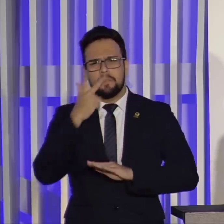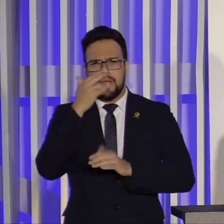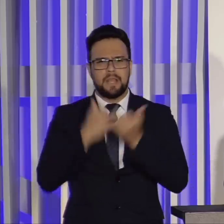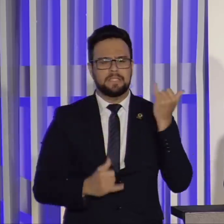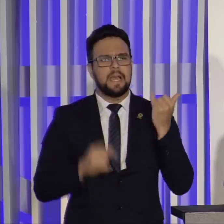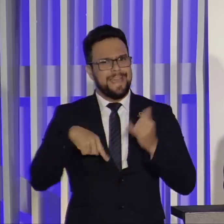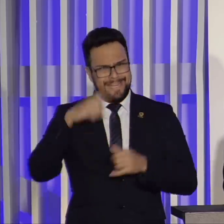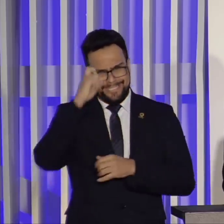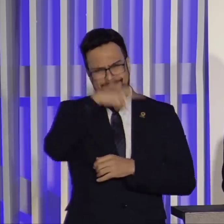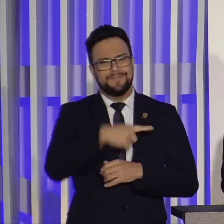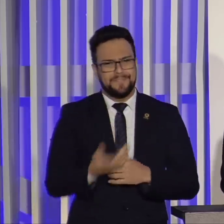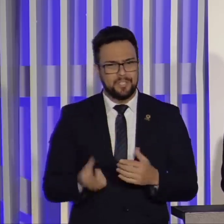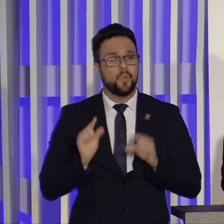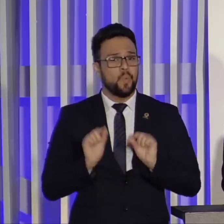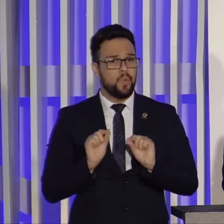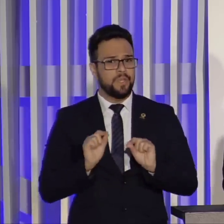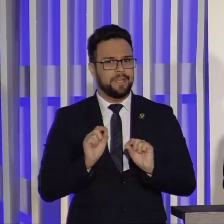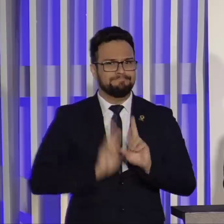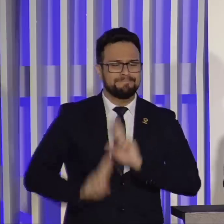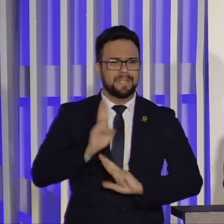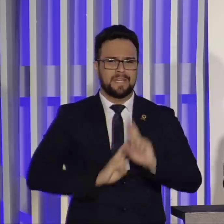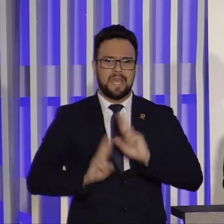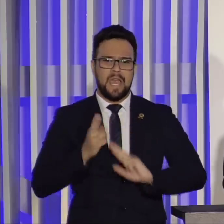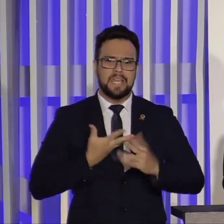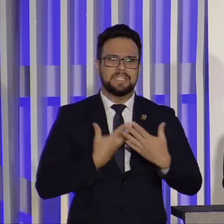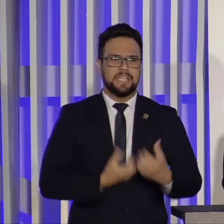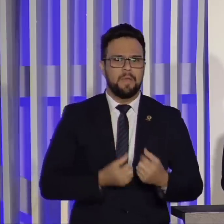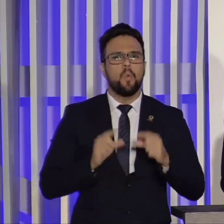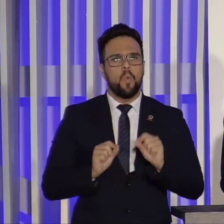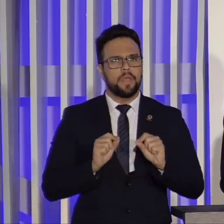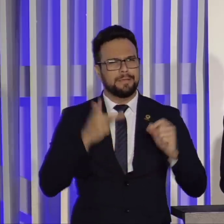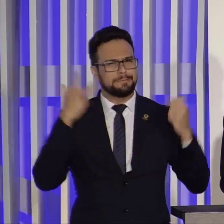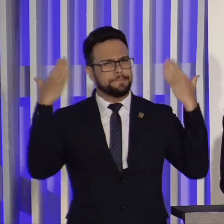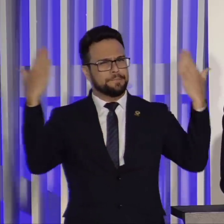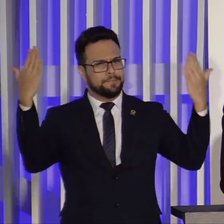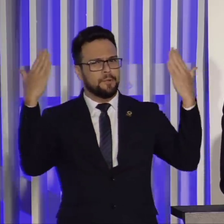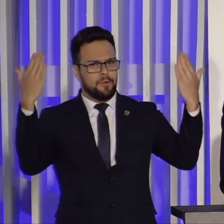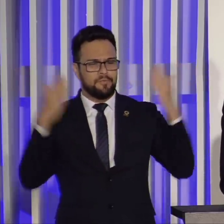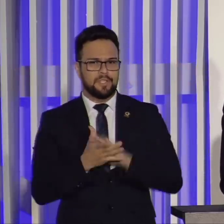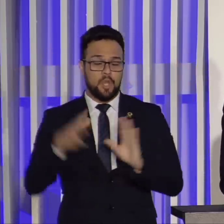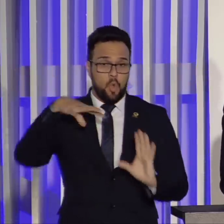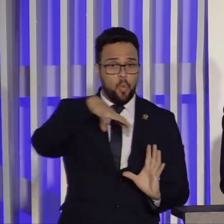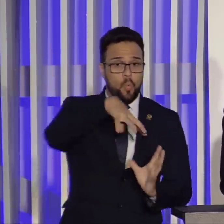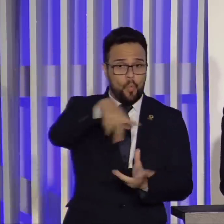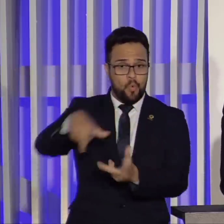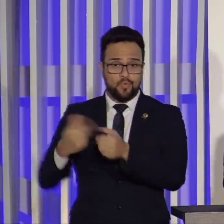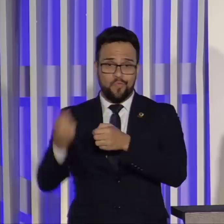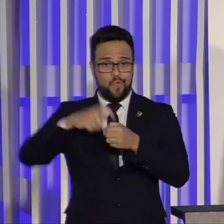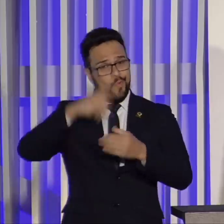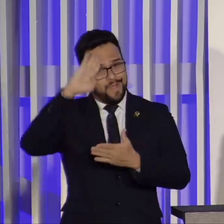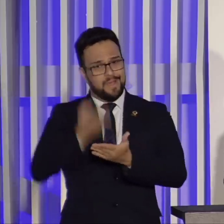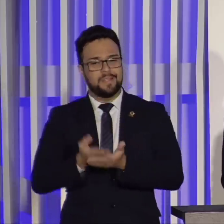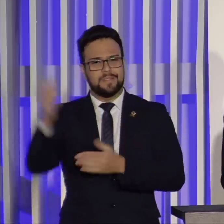era duro, muito difícil ser recebido com o manto da desconfiança. O mundo está acreditando em nós.